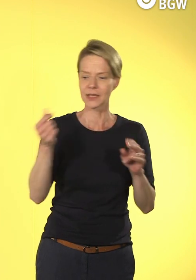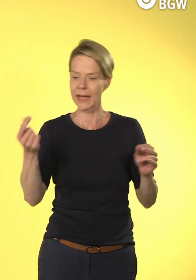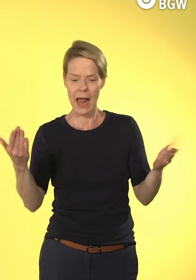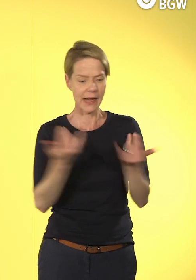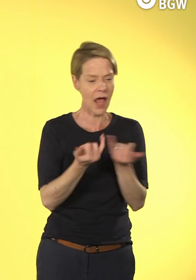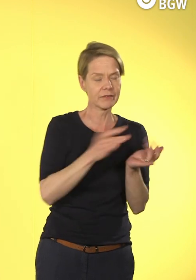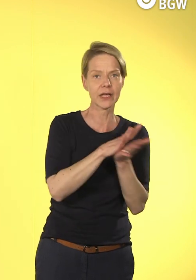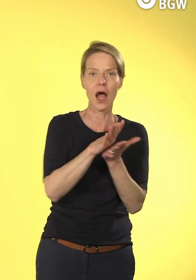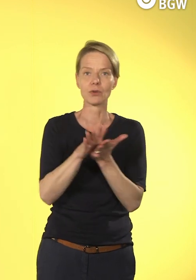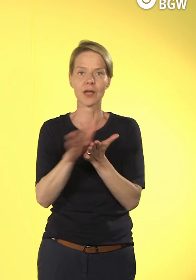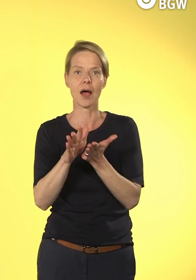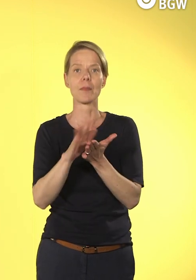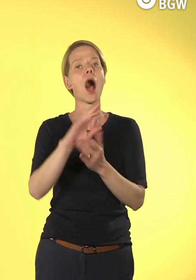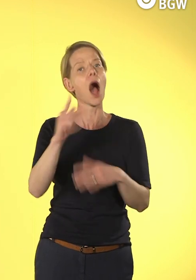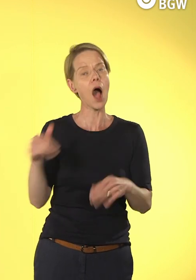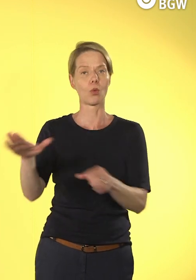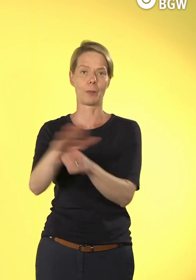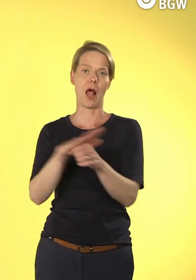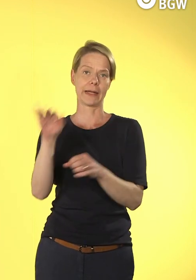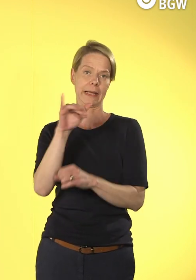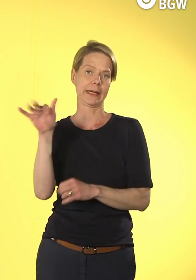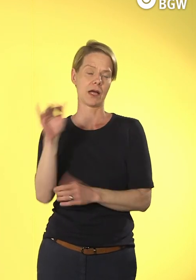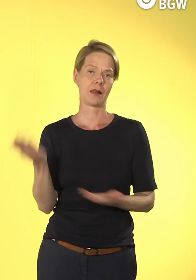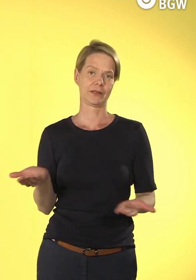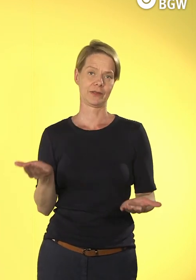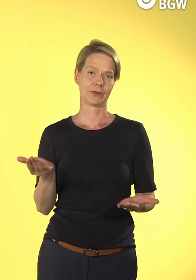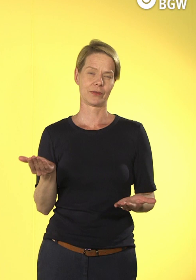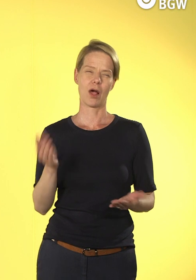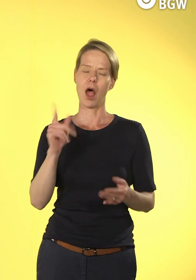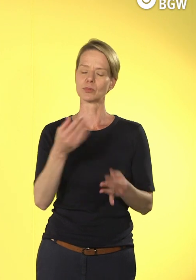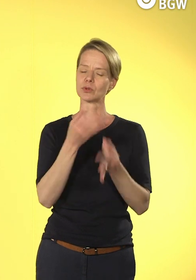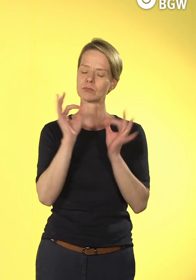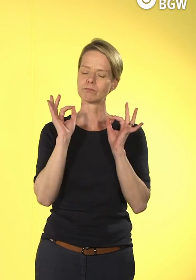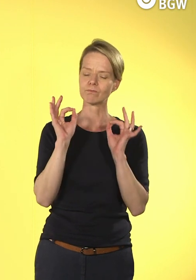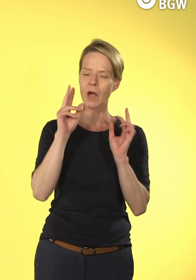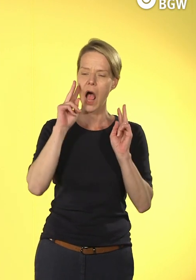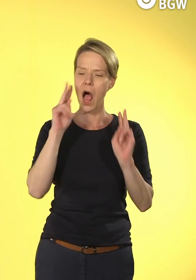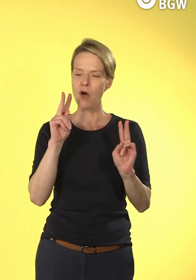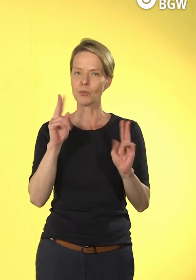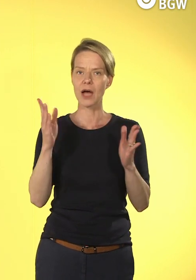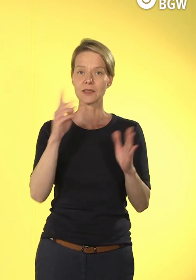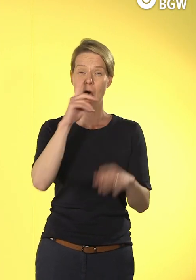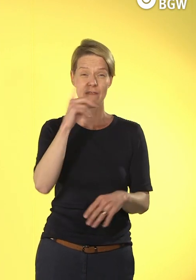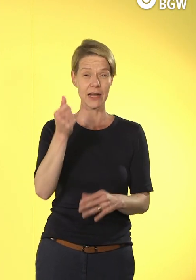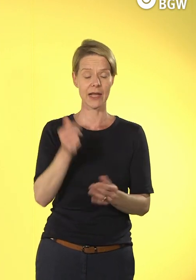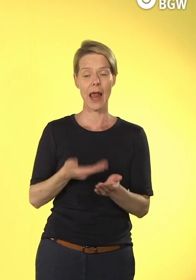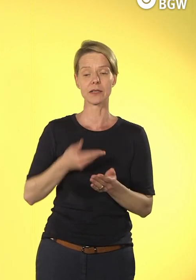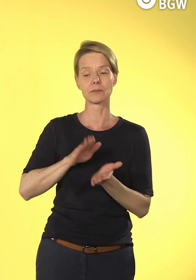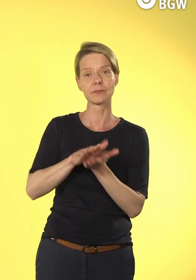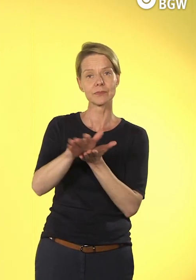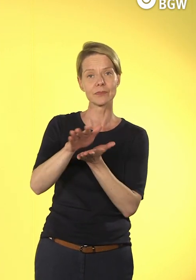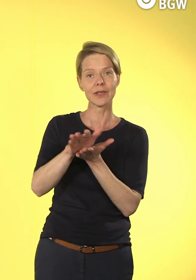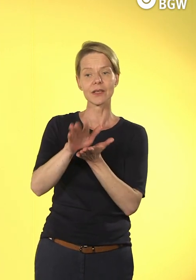Refinanzierung, schauen, dass wir da schon auch gute Dinge machen und gezielt Dinge machen mit diesem Thema, weil wir jetzt nicht mit der